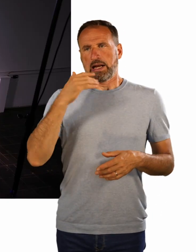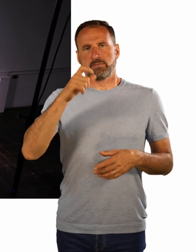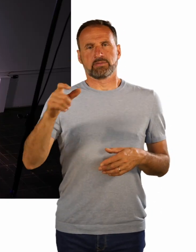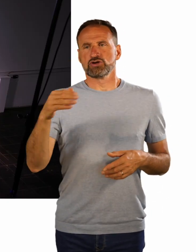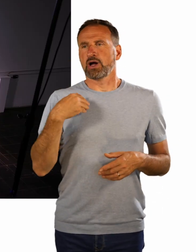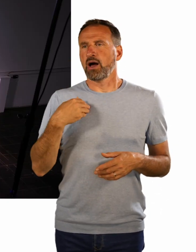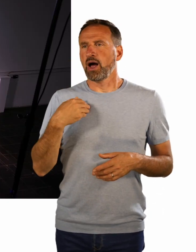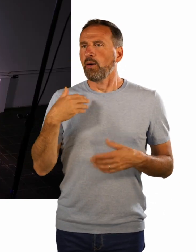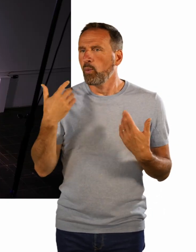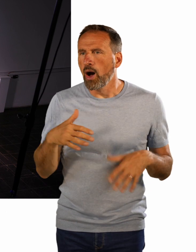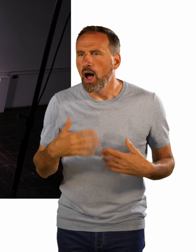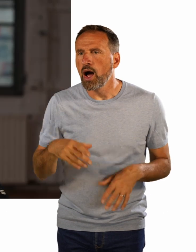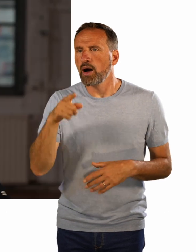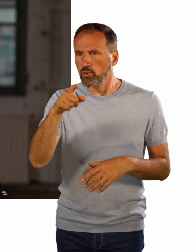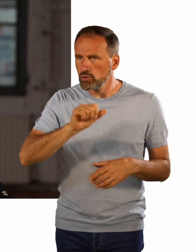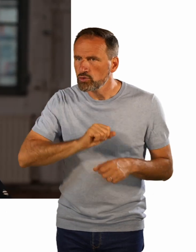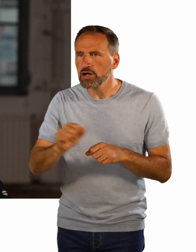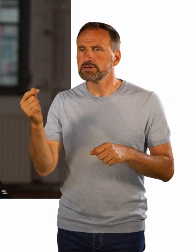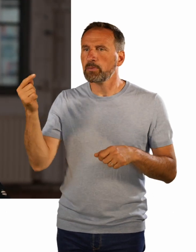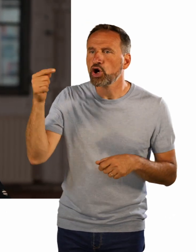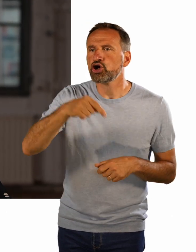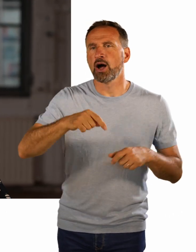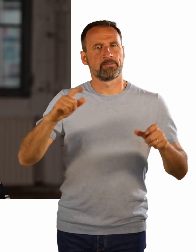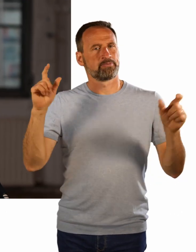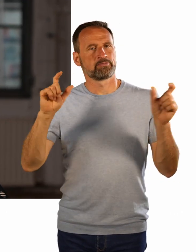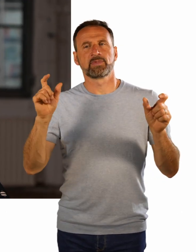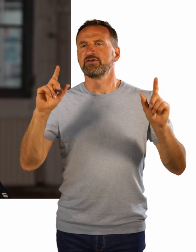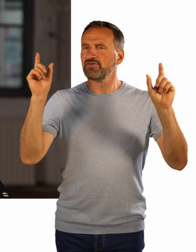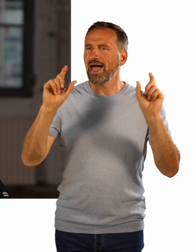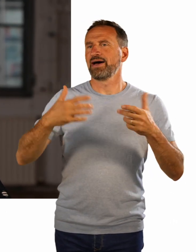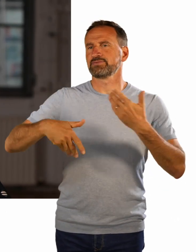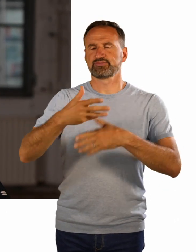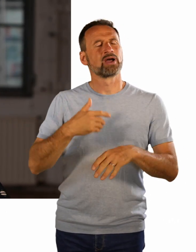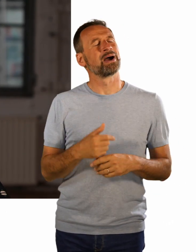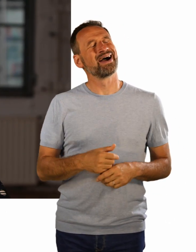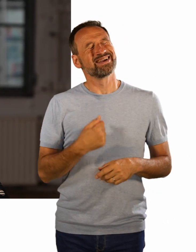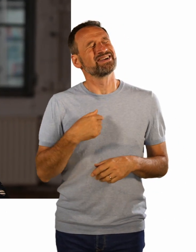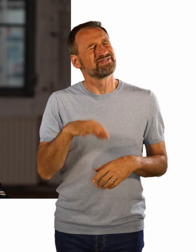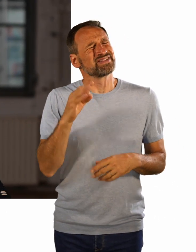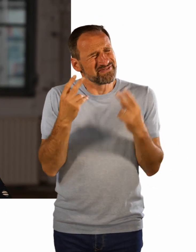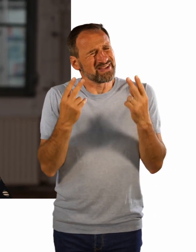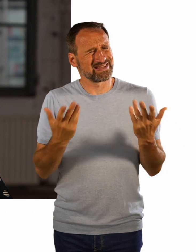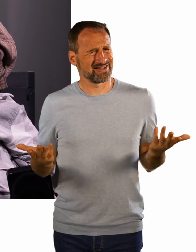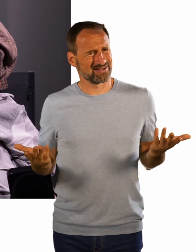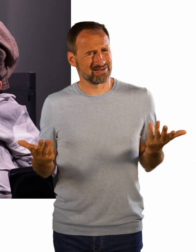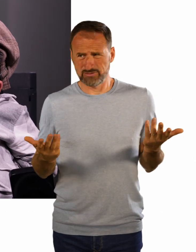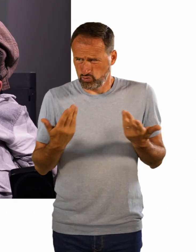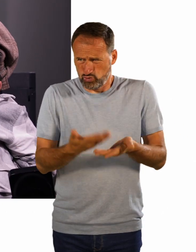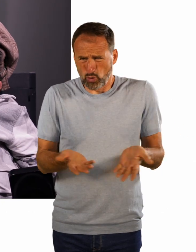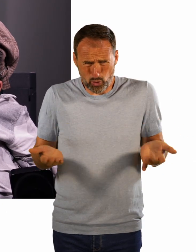wenn man das dann trotzdem macht. Aber ich finde das wichtig, weil dadurch, dass Menschen das öfter sehen, gewöhnt man sich halt